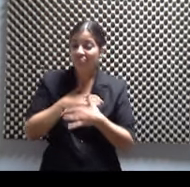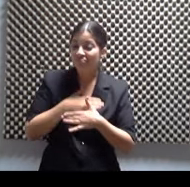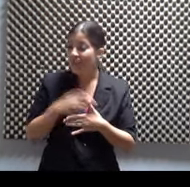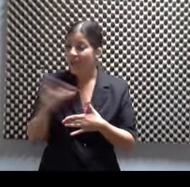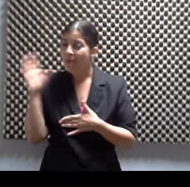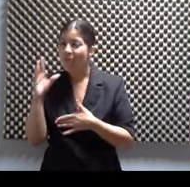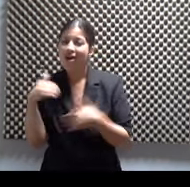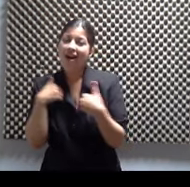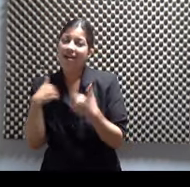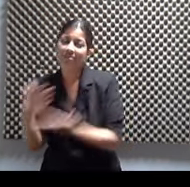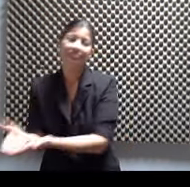Y regresa con familia.